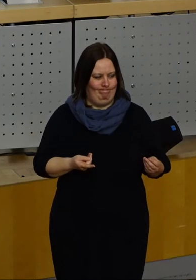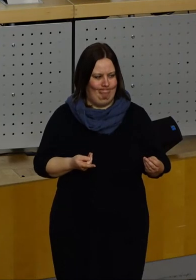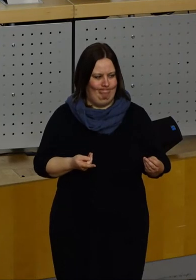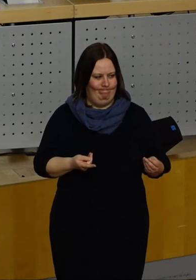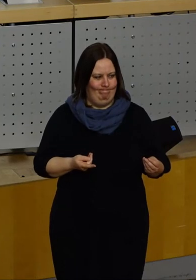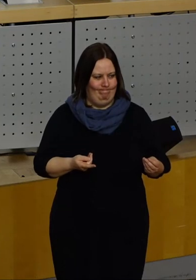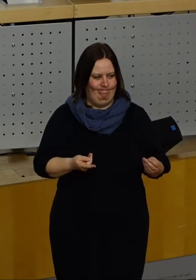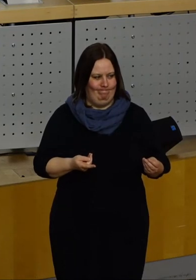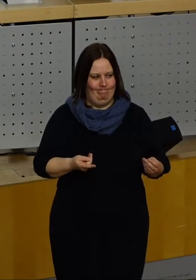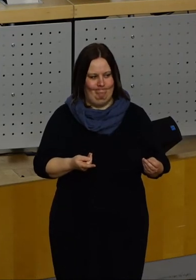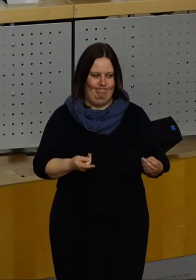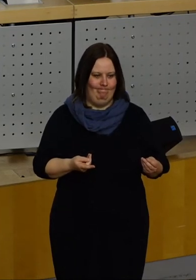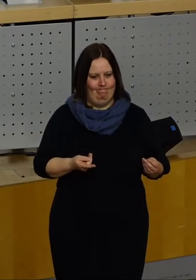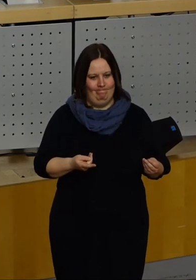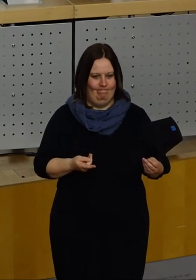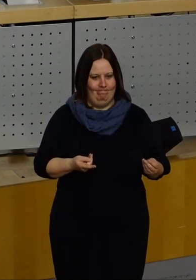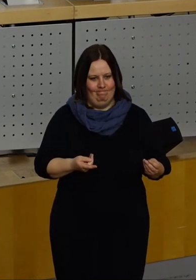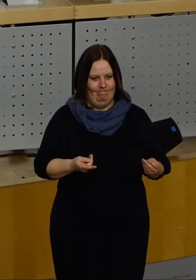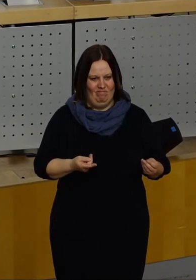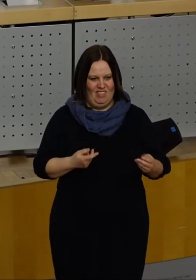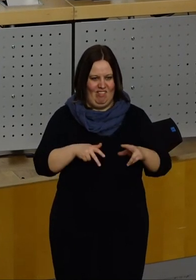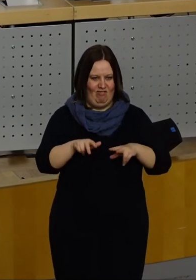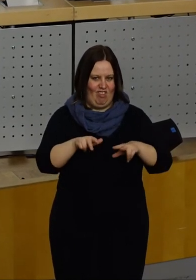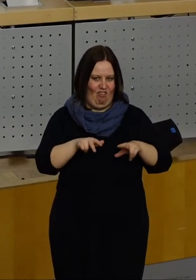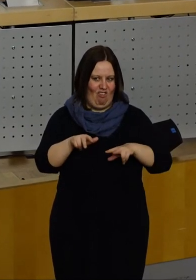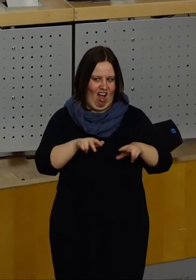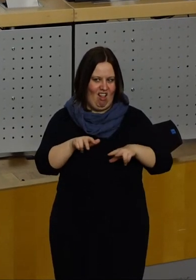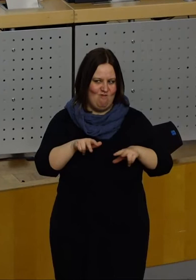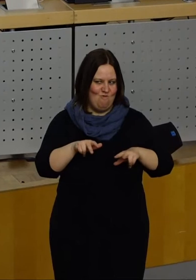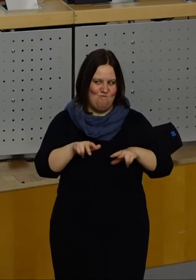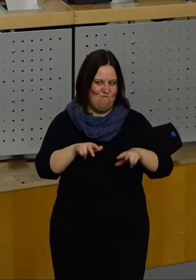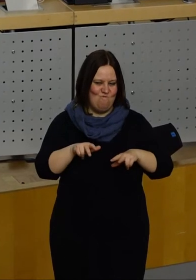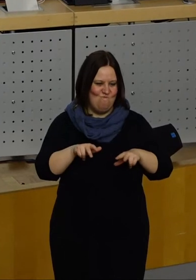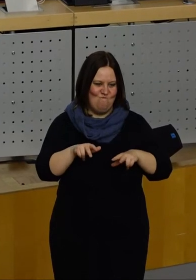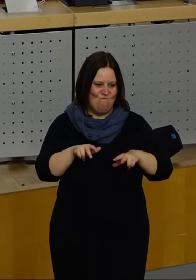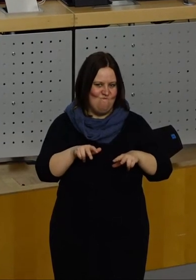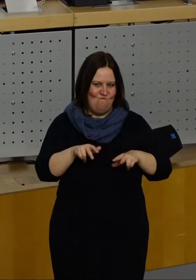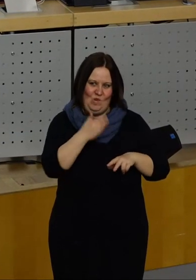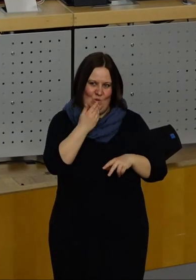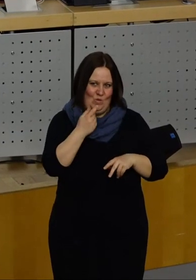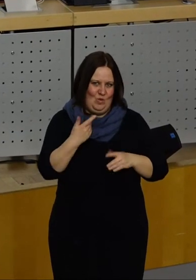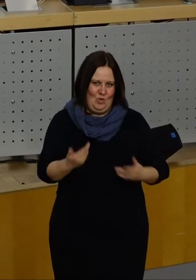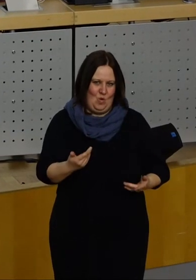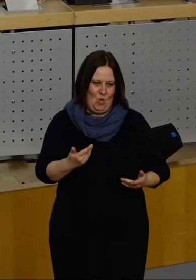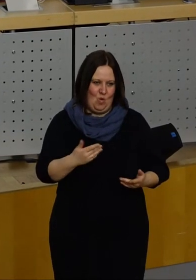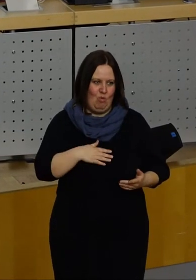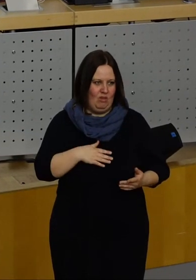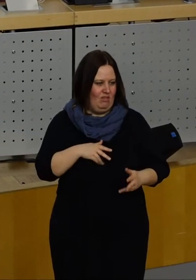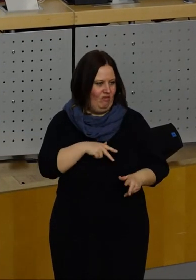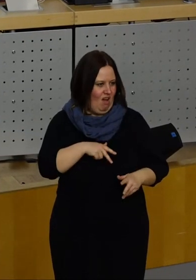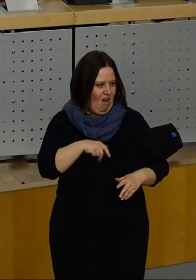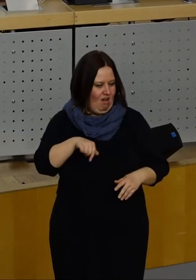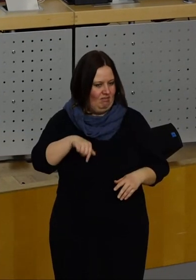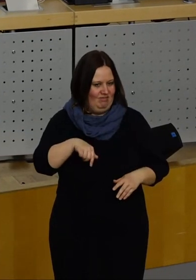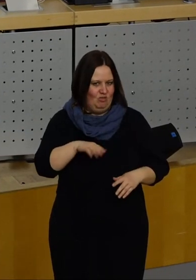Das ist ein umfassender Begriff von Verwaltung, den wir, glaube ich, alle nicht haben und der zu einer Überforderung